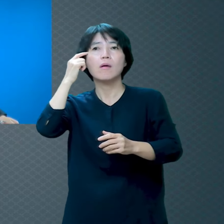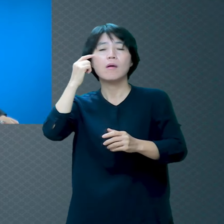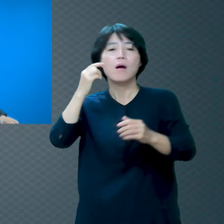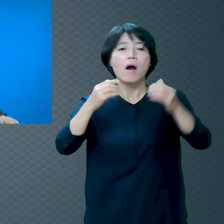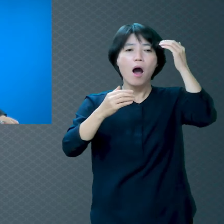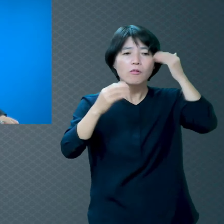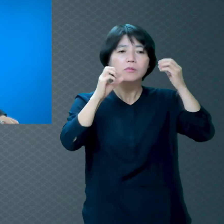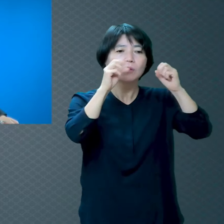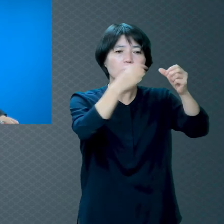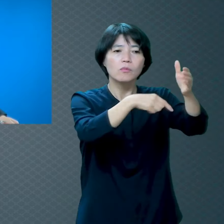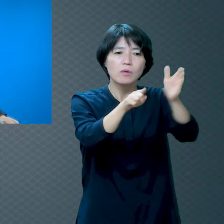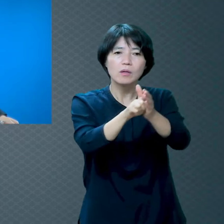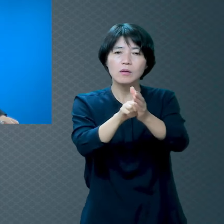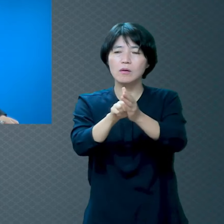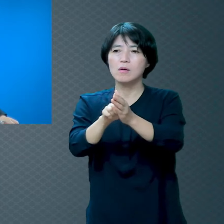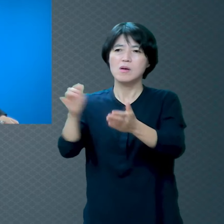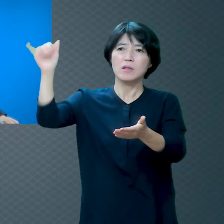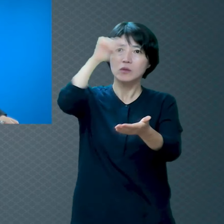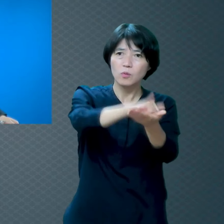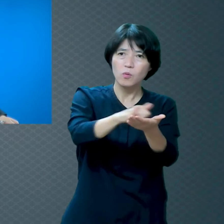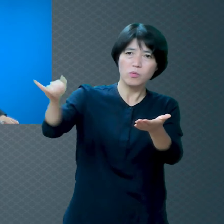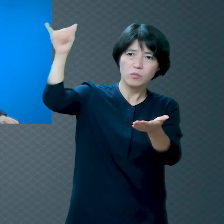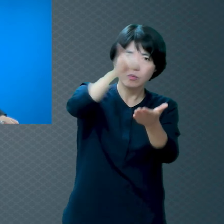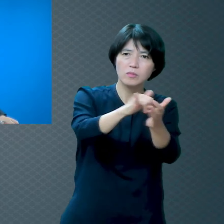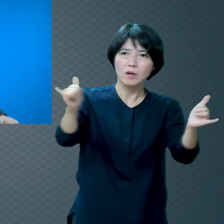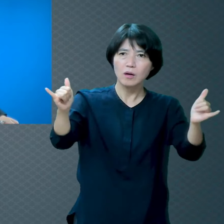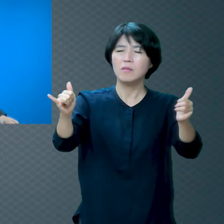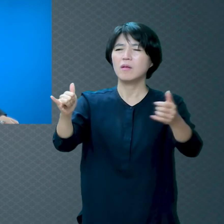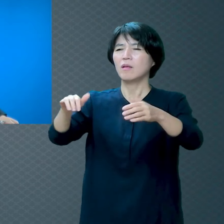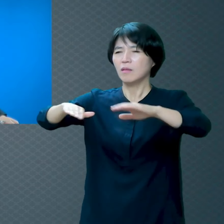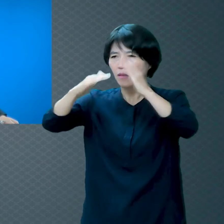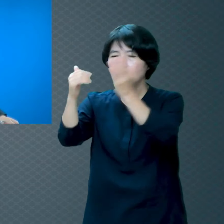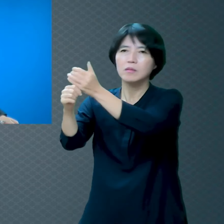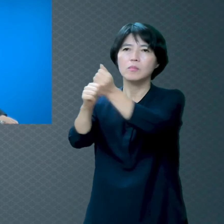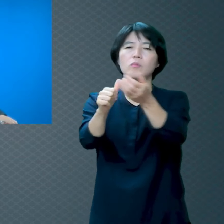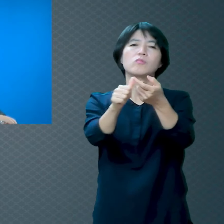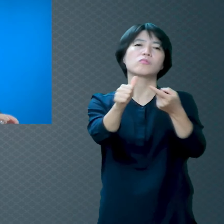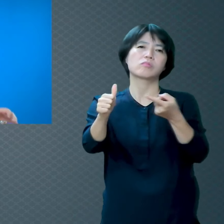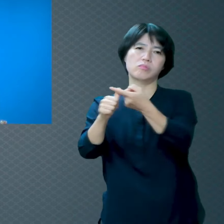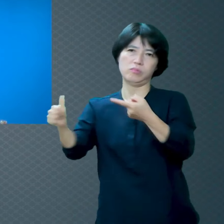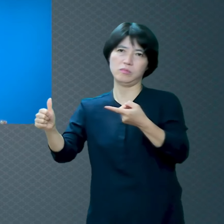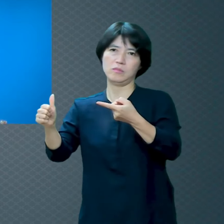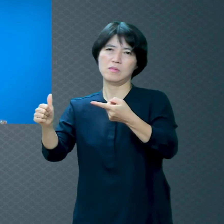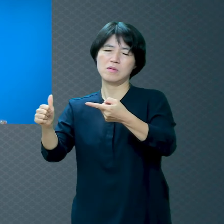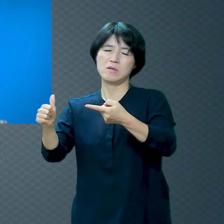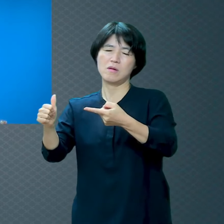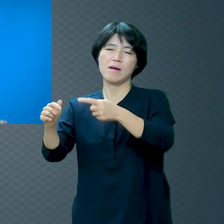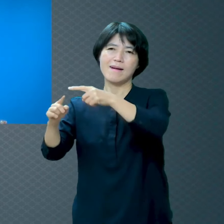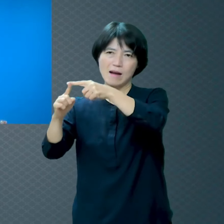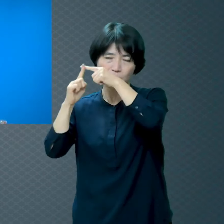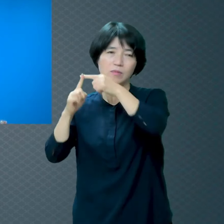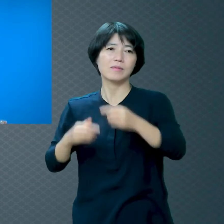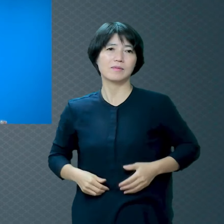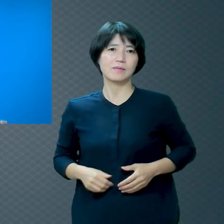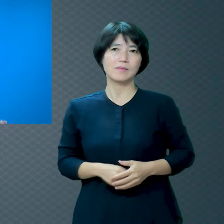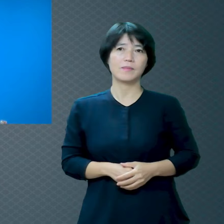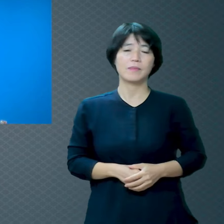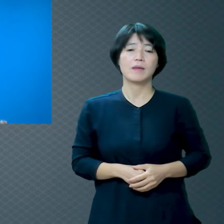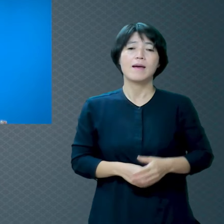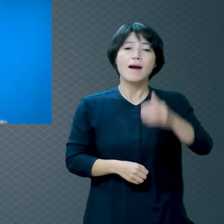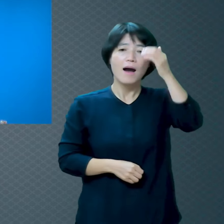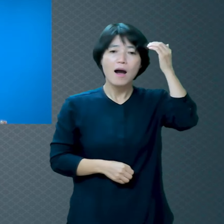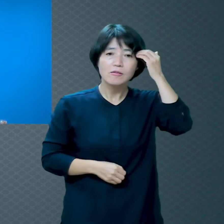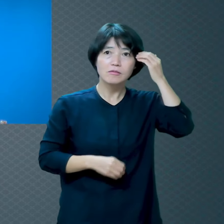초기에 예수 믿음은 죽어요 왜 들어와요 내가 가진 거 우리나라 선교 초기